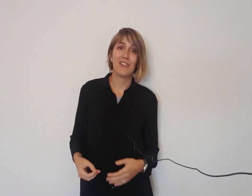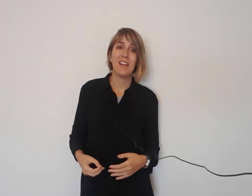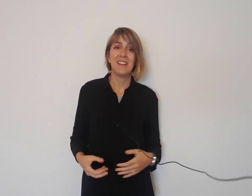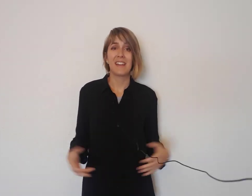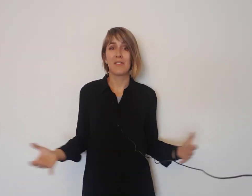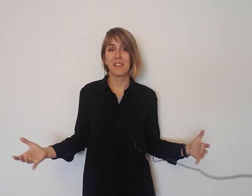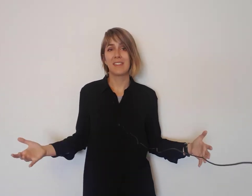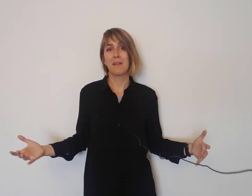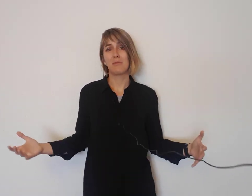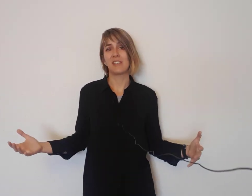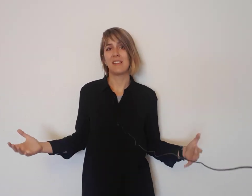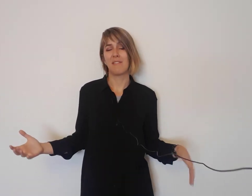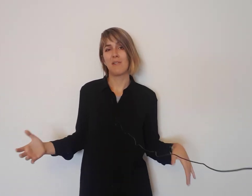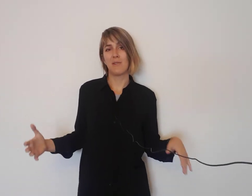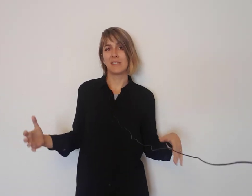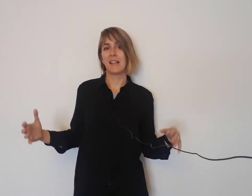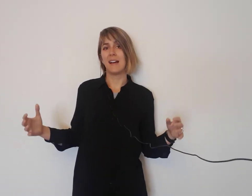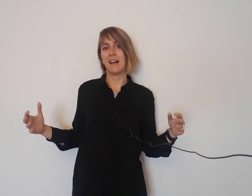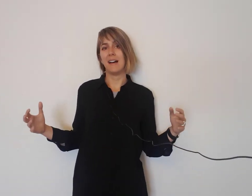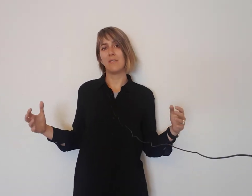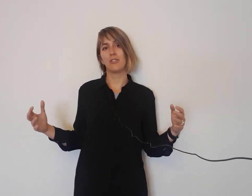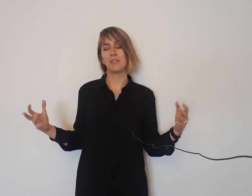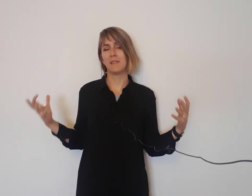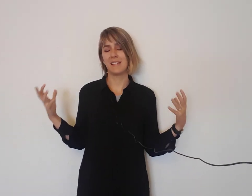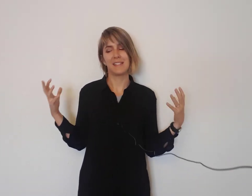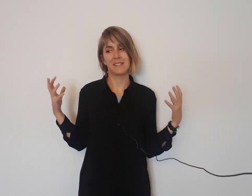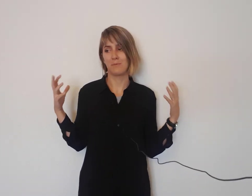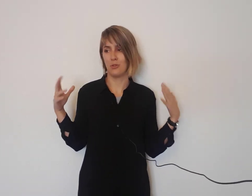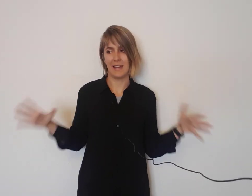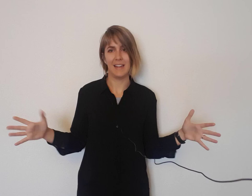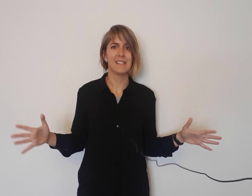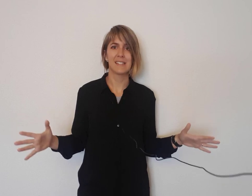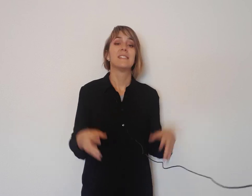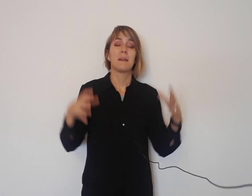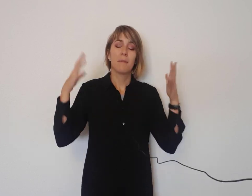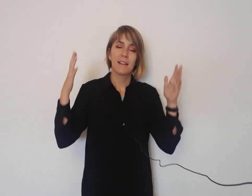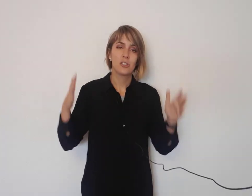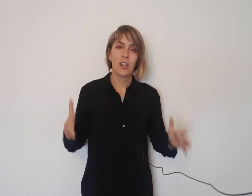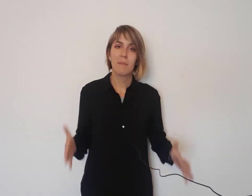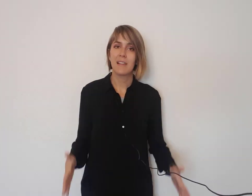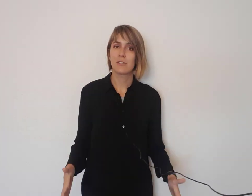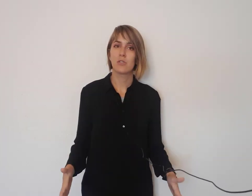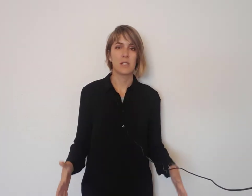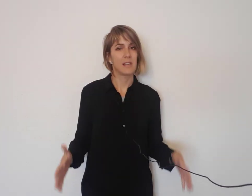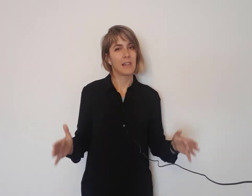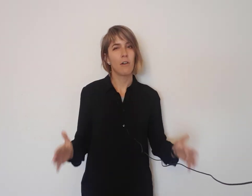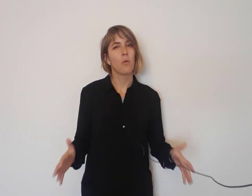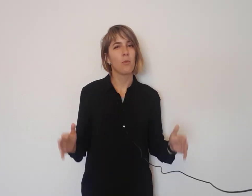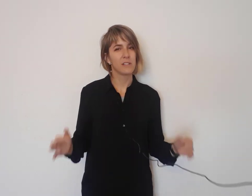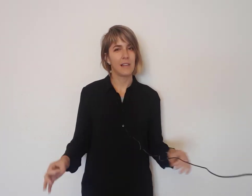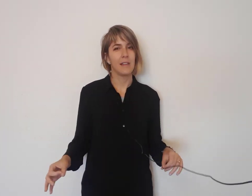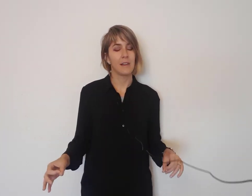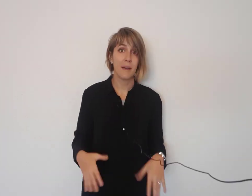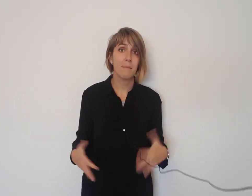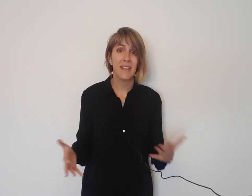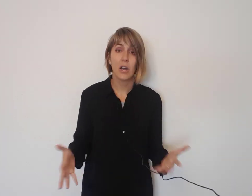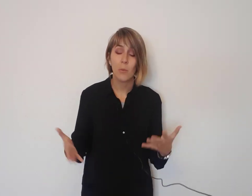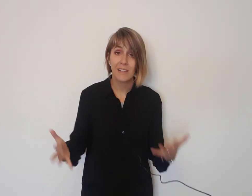reducir tiempos en el trabajo hasta unos límites brutales. Si se gestionan bien las cosas, el trabajo puede salir tan bien como el